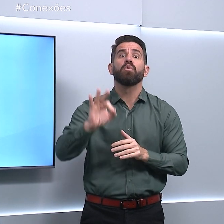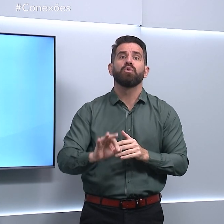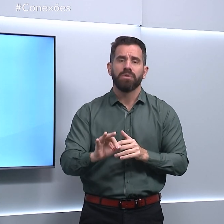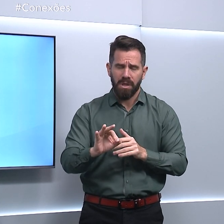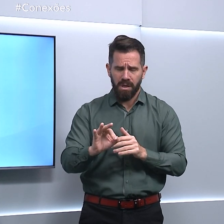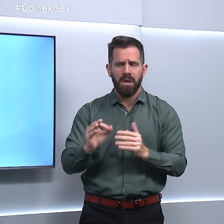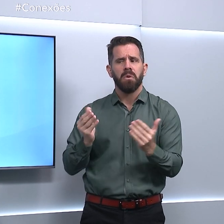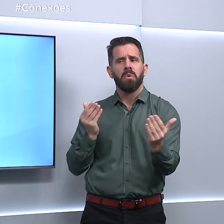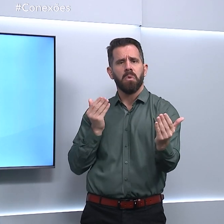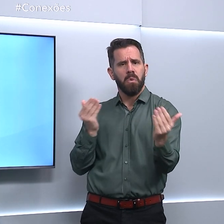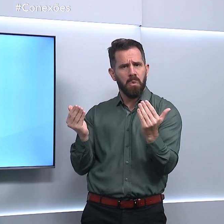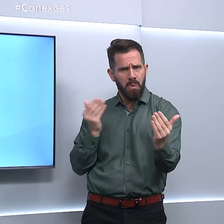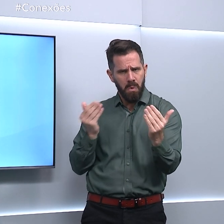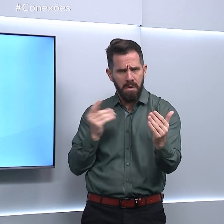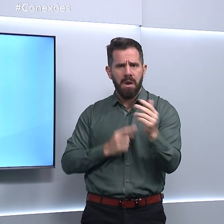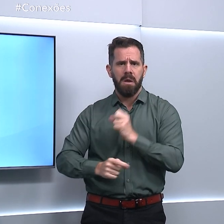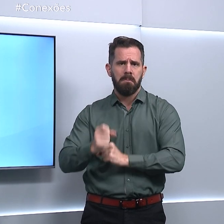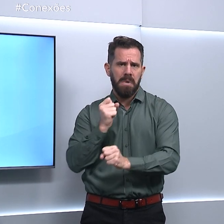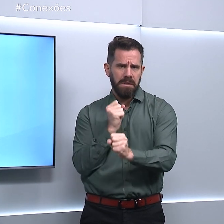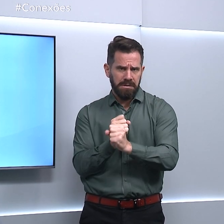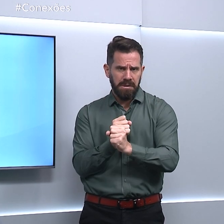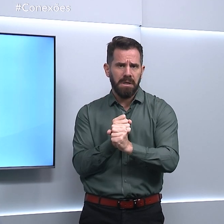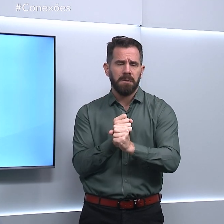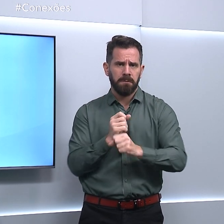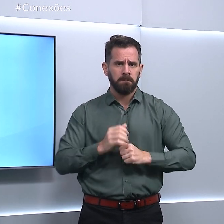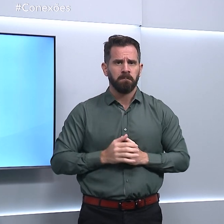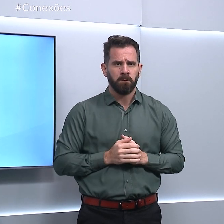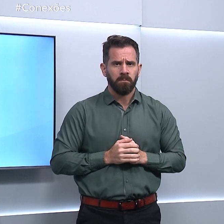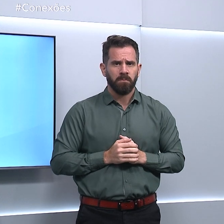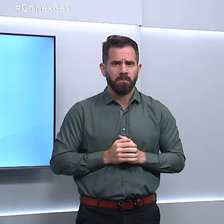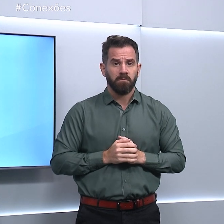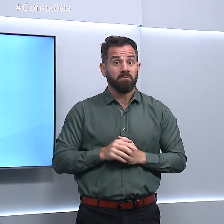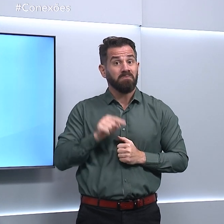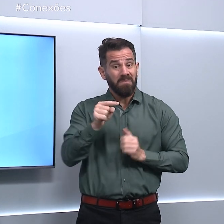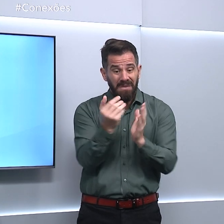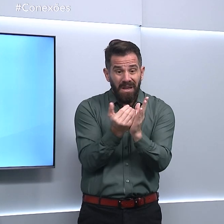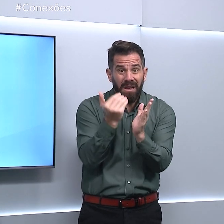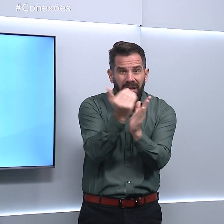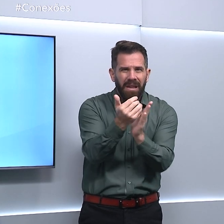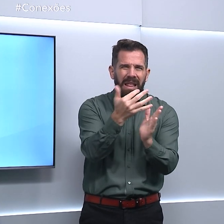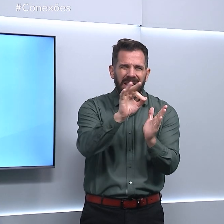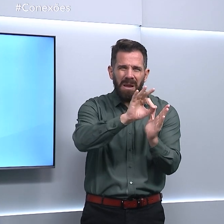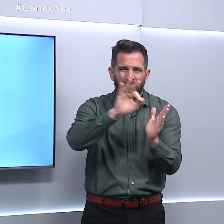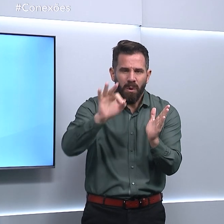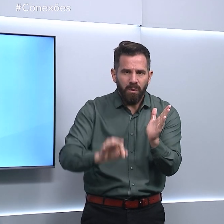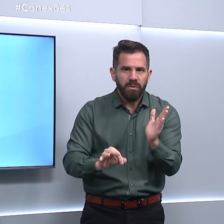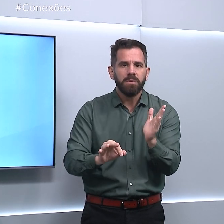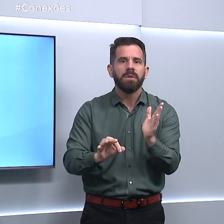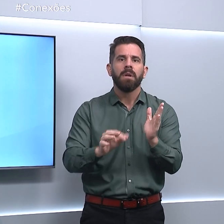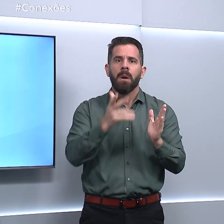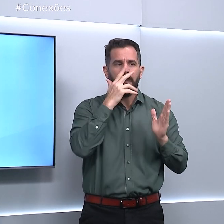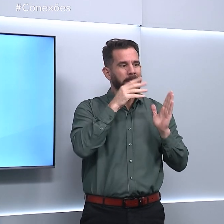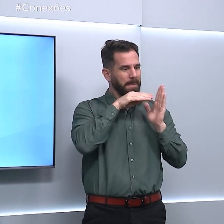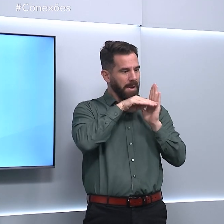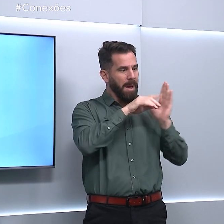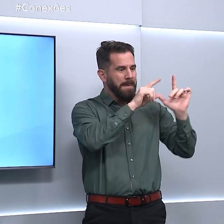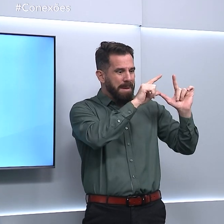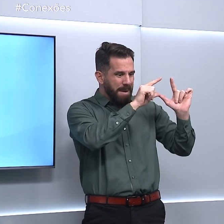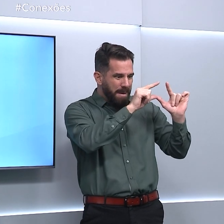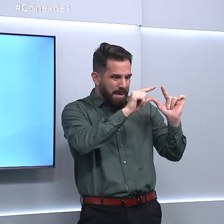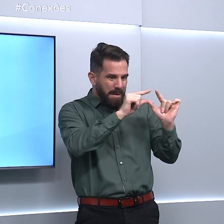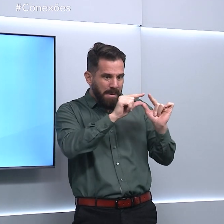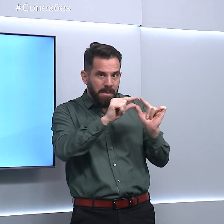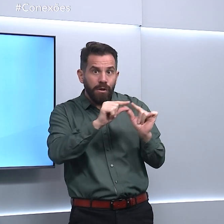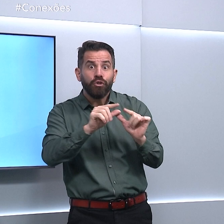comparado ao mesmo mês do ano passado. Esse aumento interrompe uma baixa de 14 meses